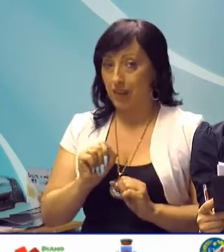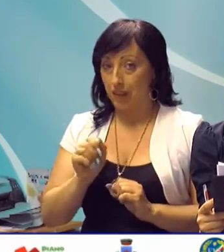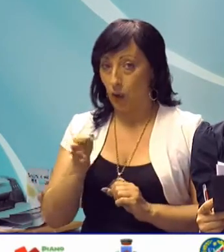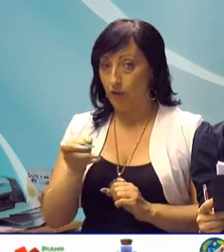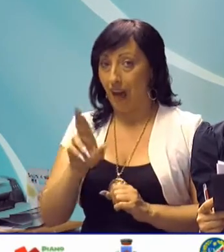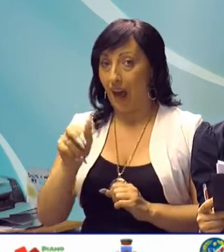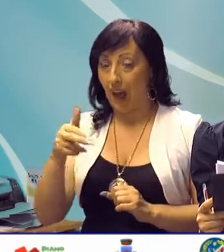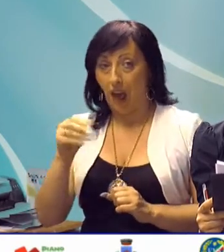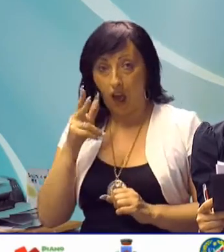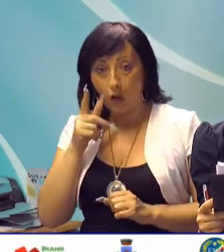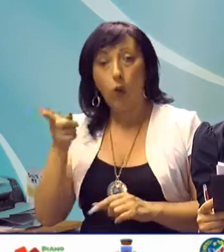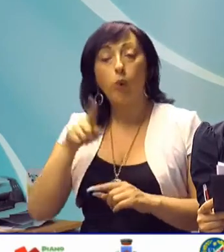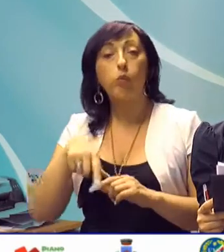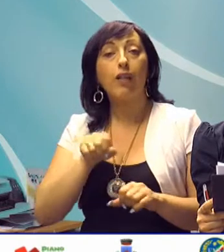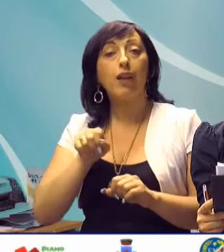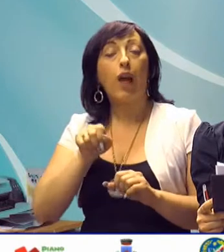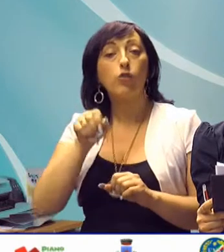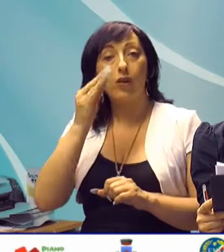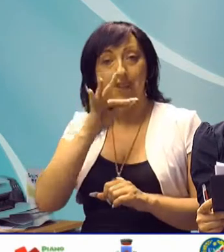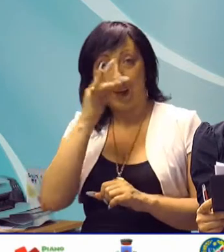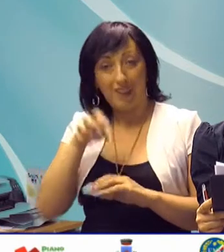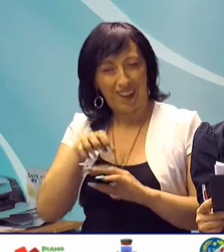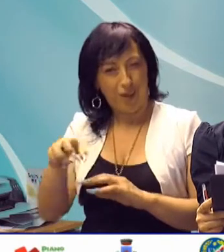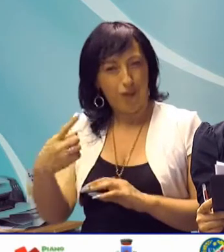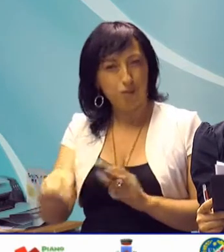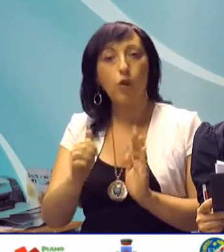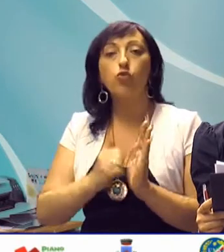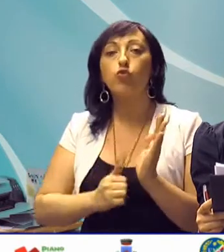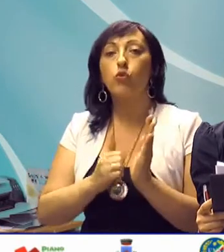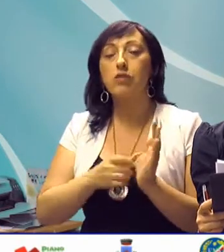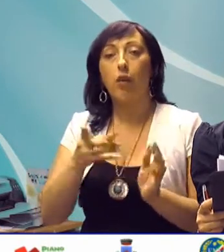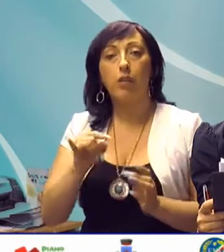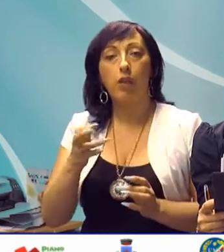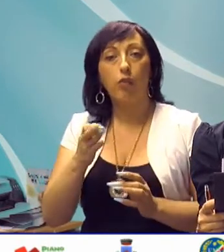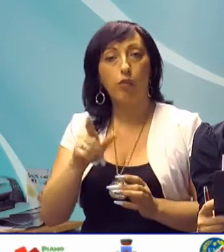e del direttore sanitario del distretto Giuseppe Di Fluri.